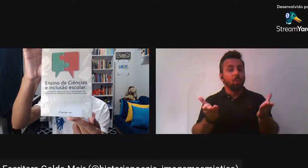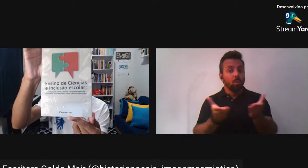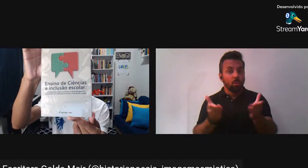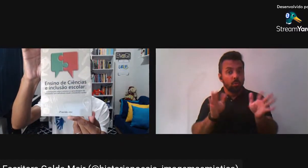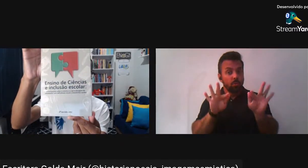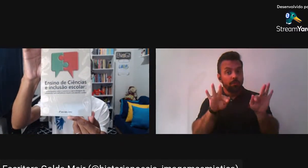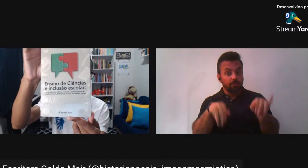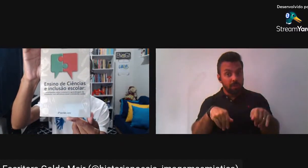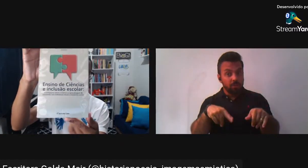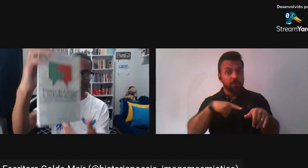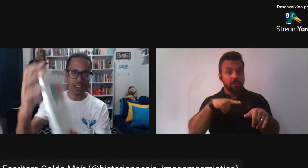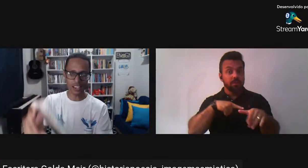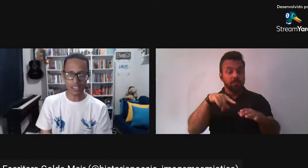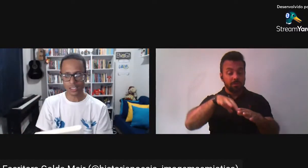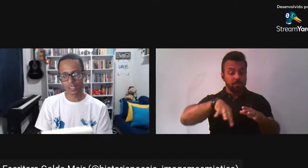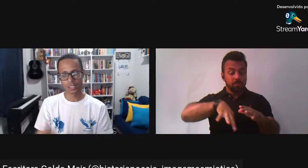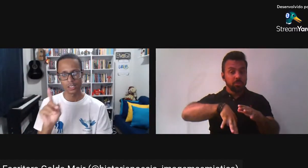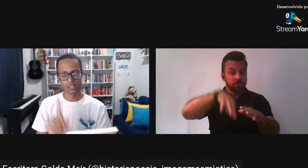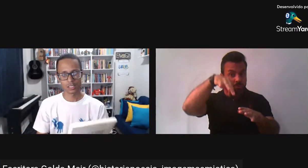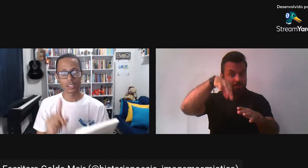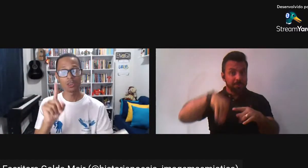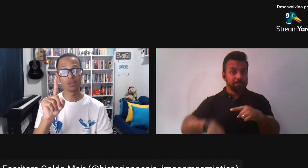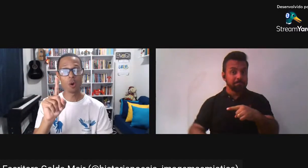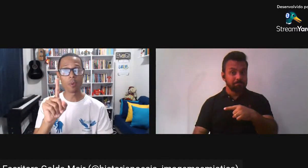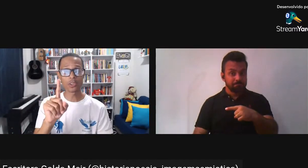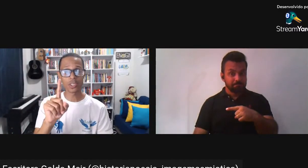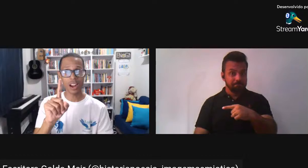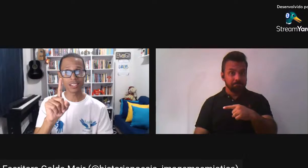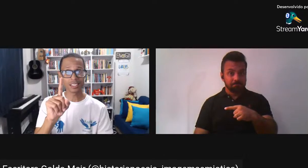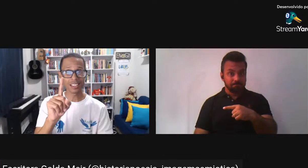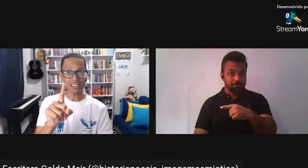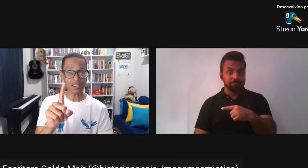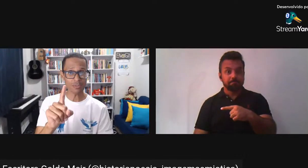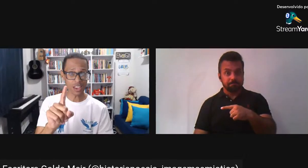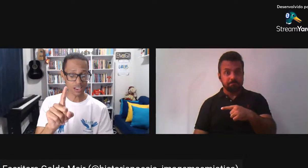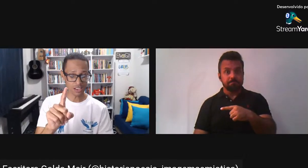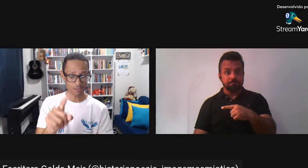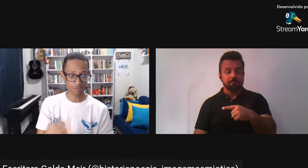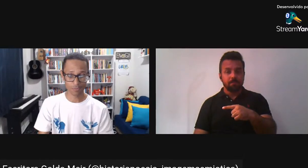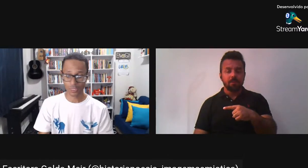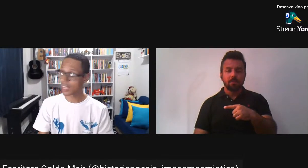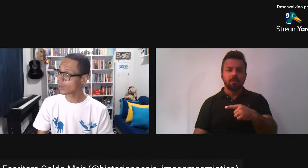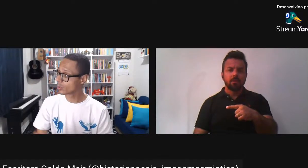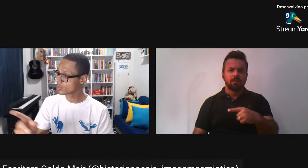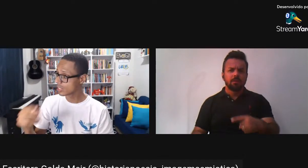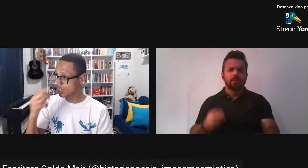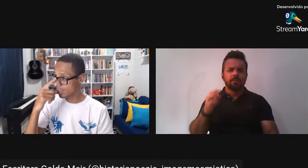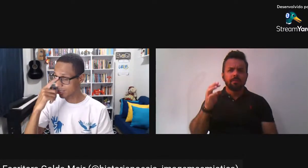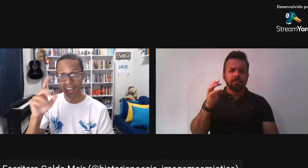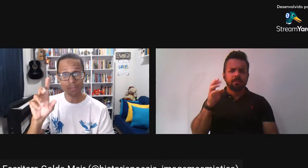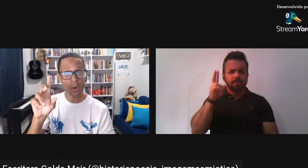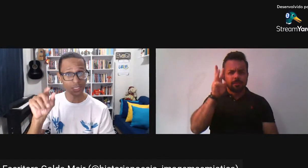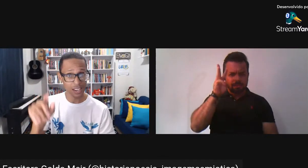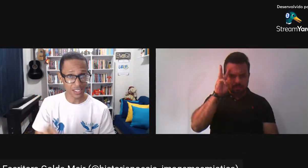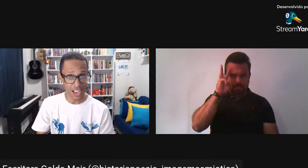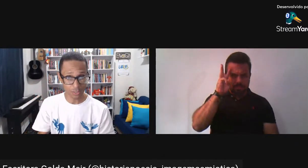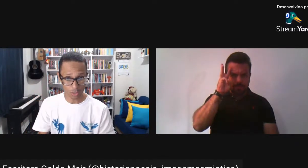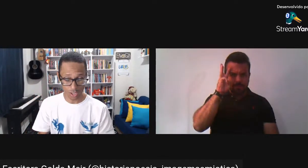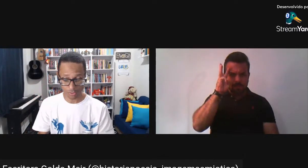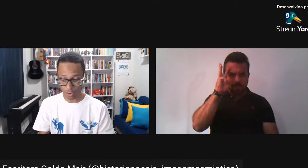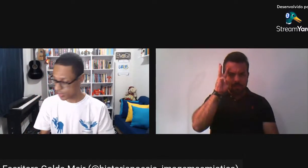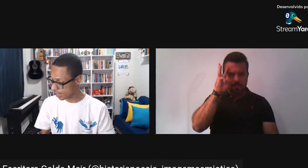E você vai receber aí Vou postar Na terça-feira Né? Os que estavam